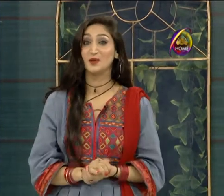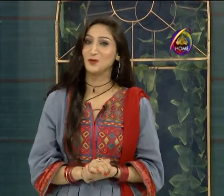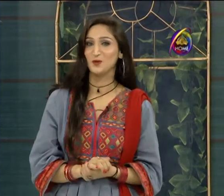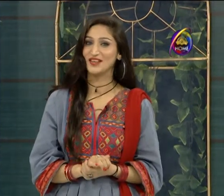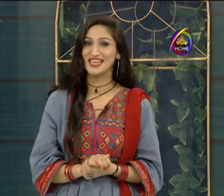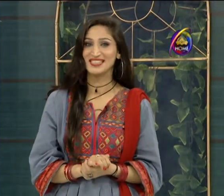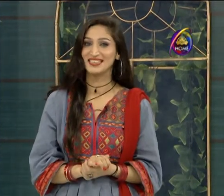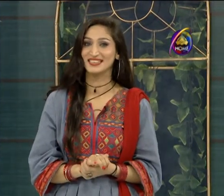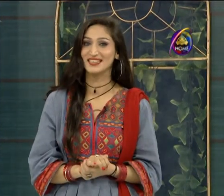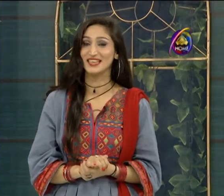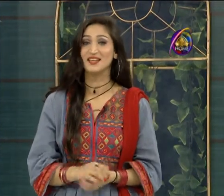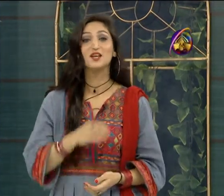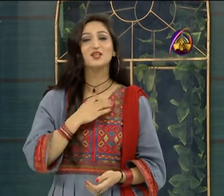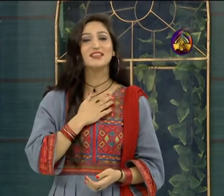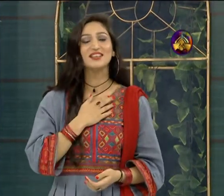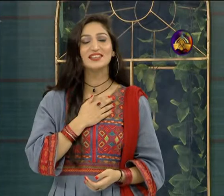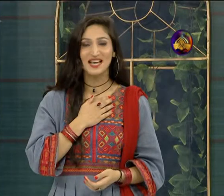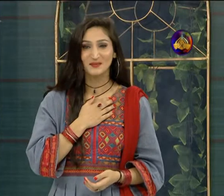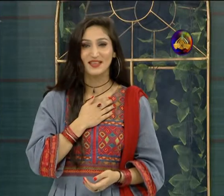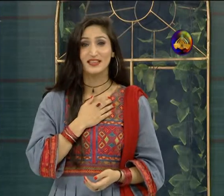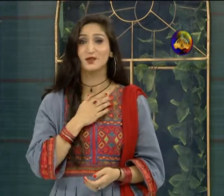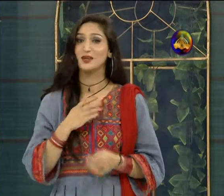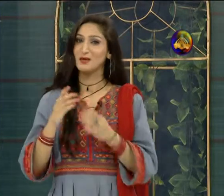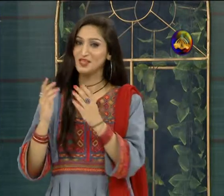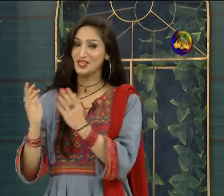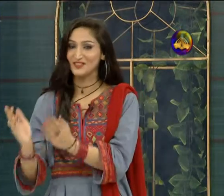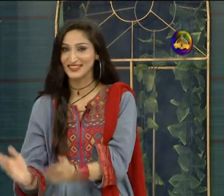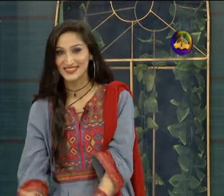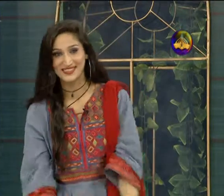رول موڈل کے حیثیت رکھتی ہیں تو دل کو تھام کے رکھیں کیونکہ اب تشریف لاتی ہیں